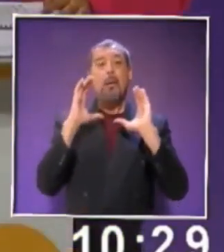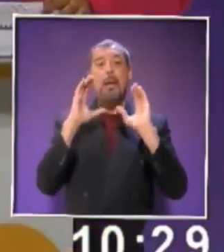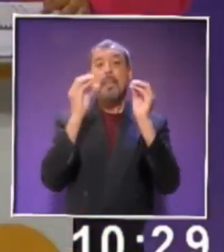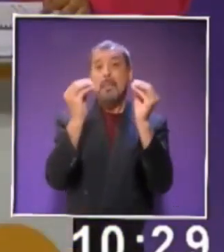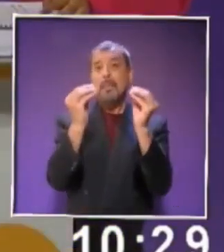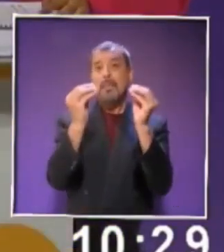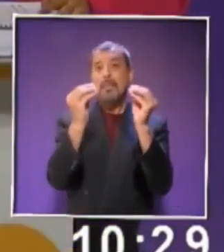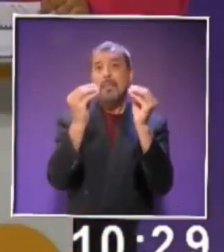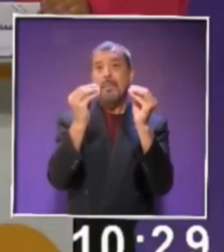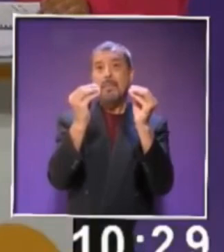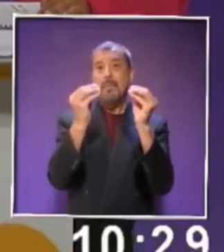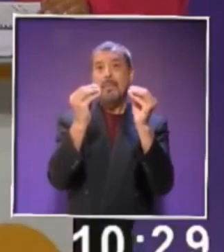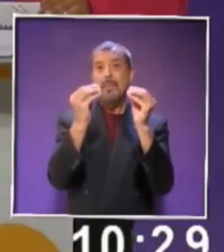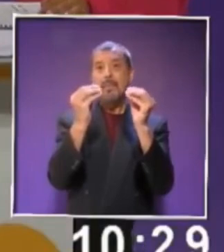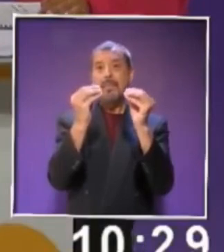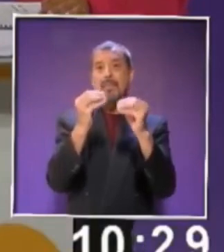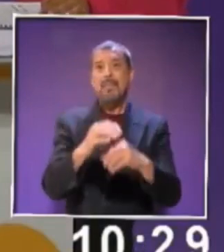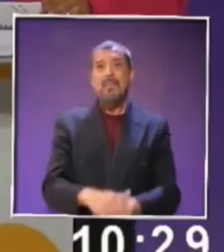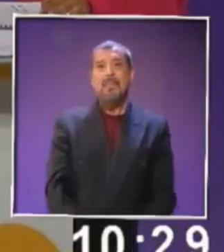Bye, Nico.